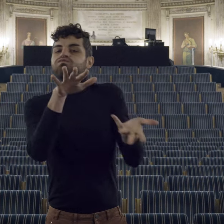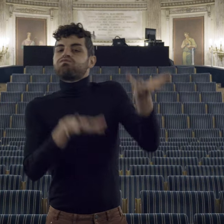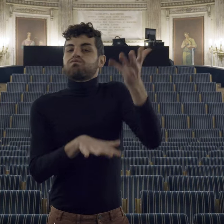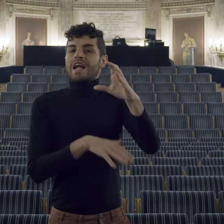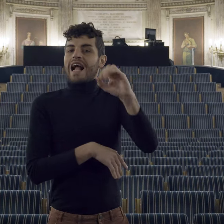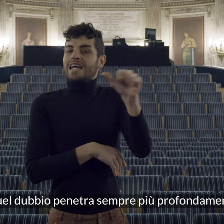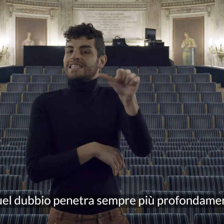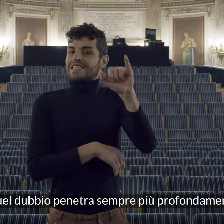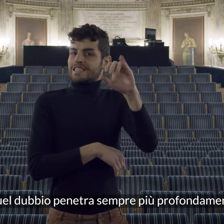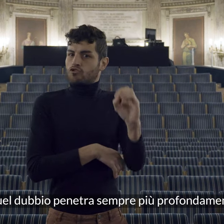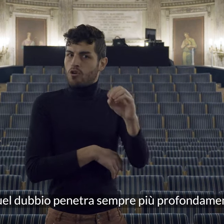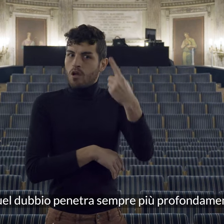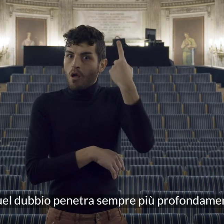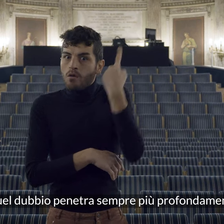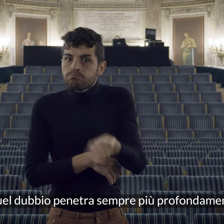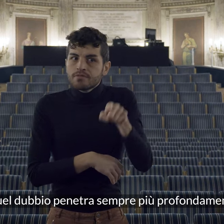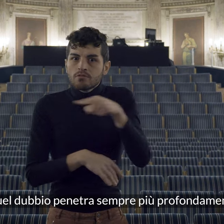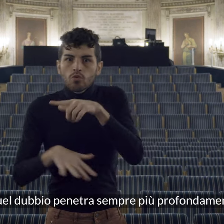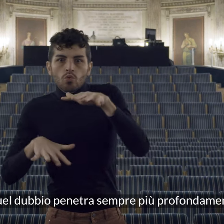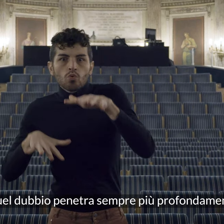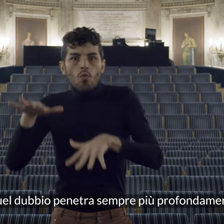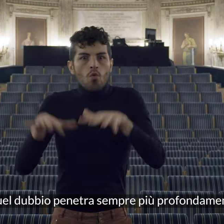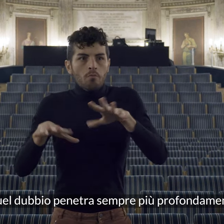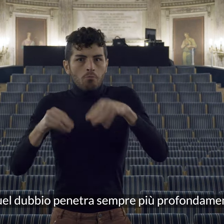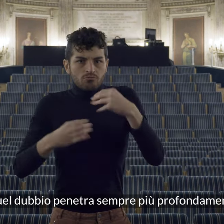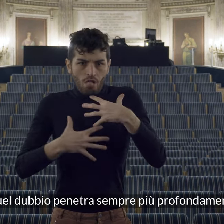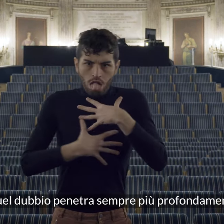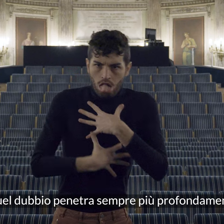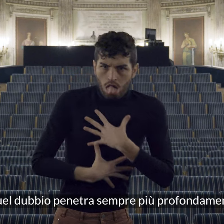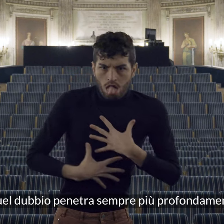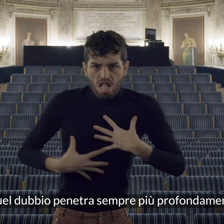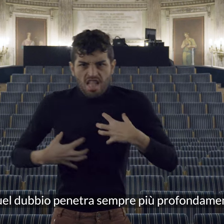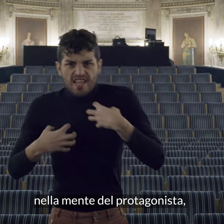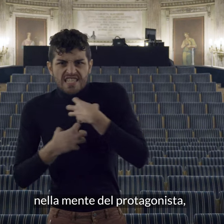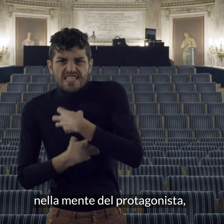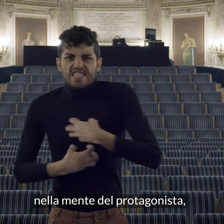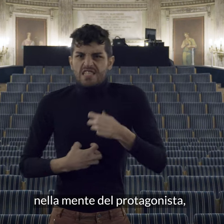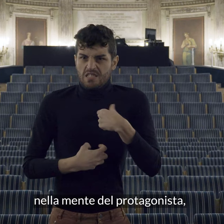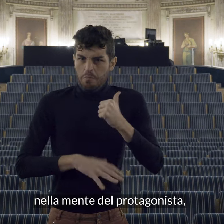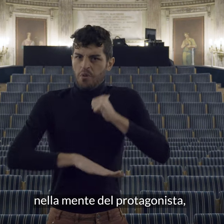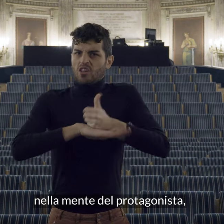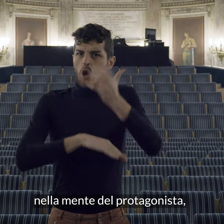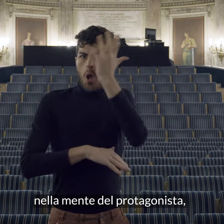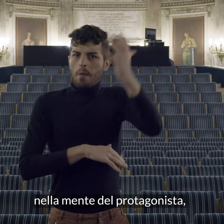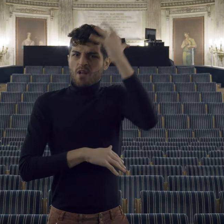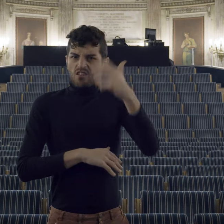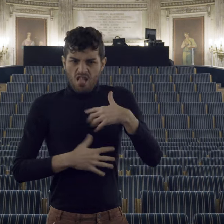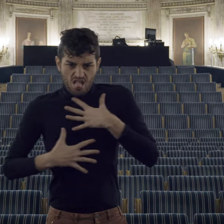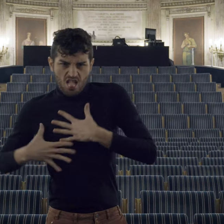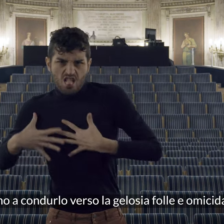e quel dubbio penetra sempre più profondamente nella mente del protagonista fino